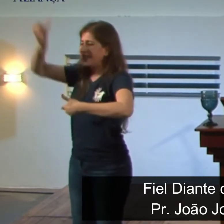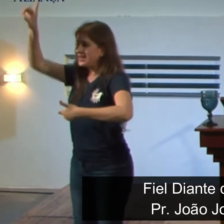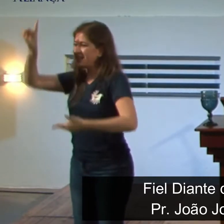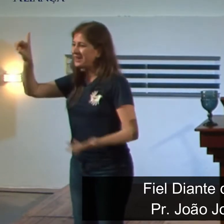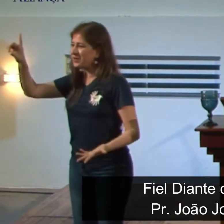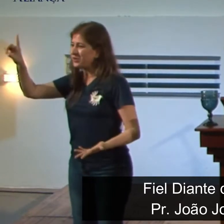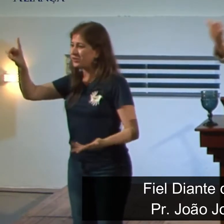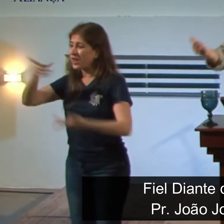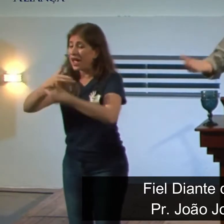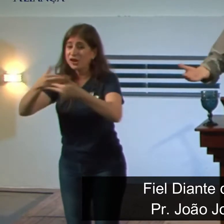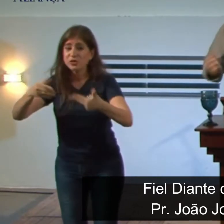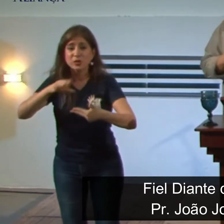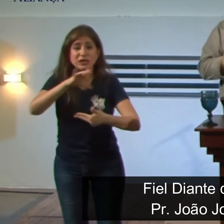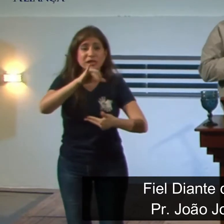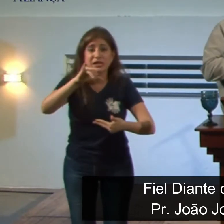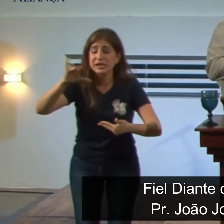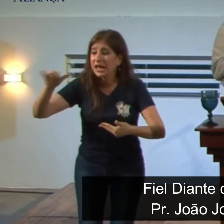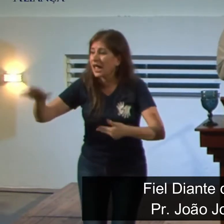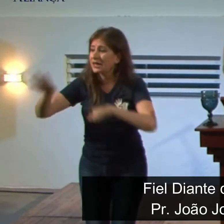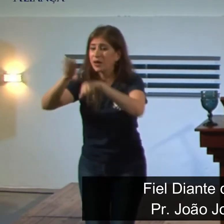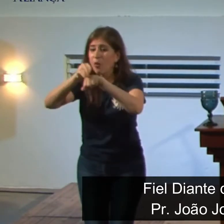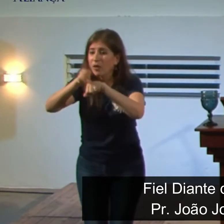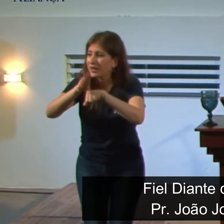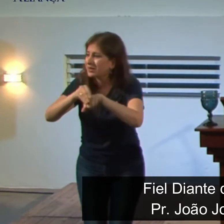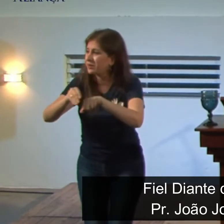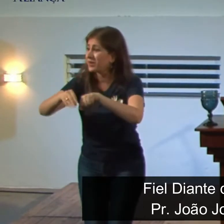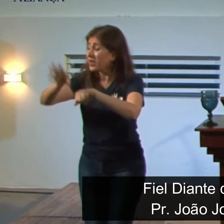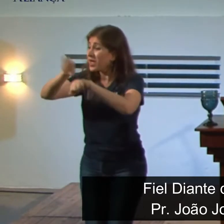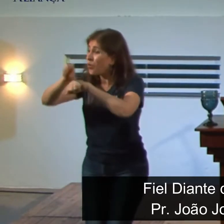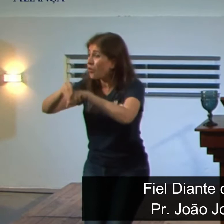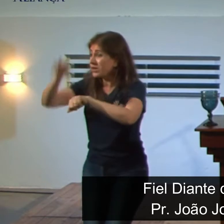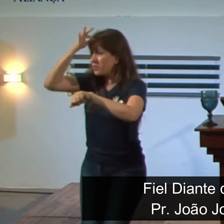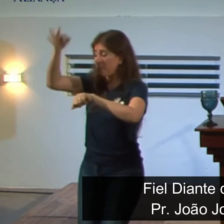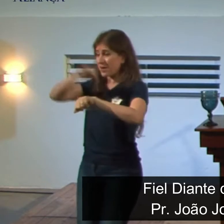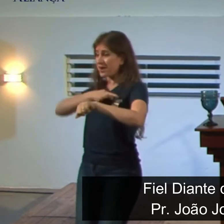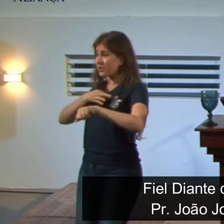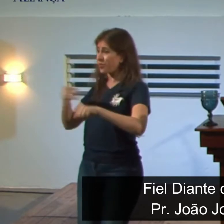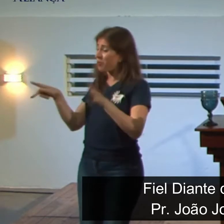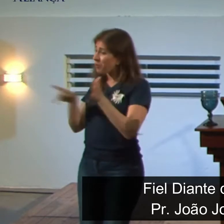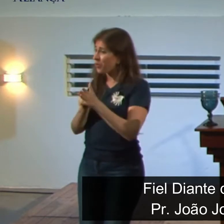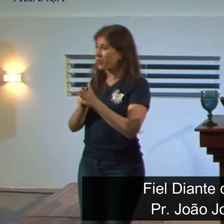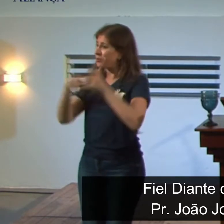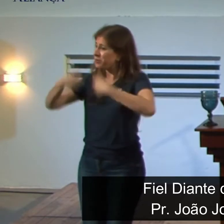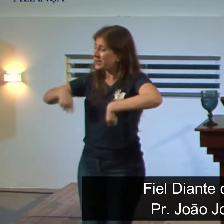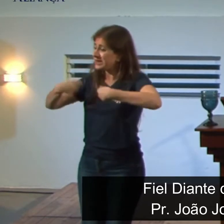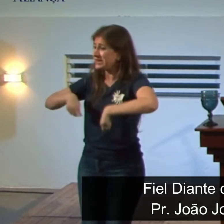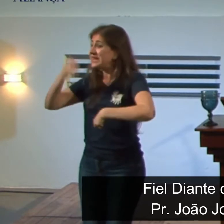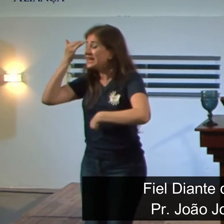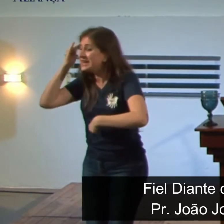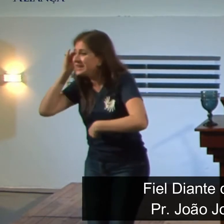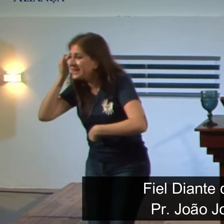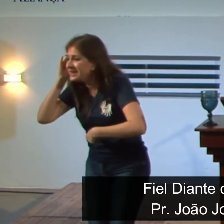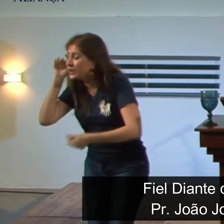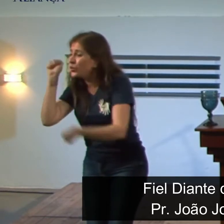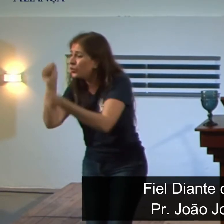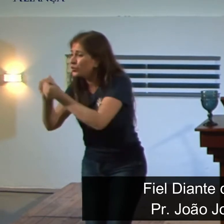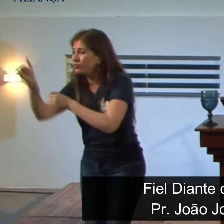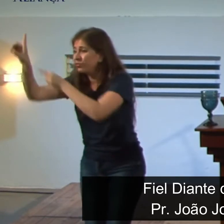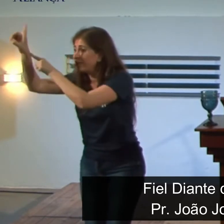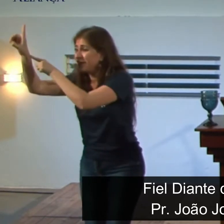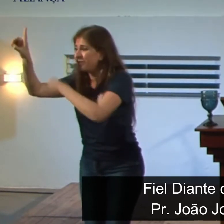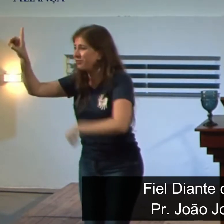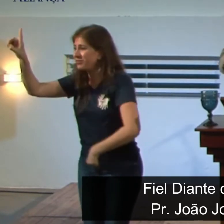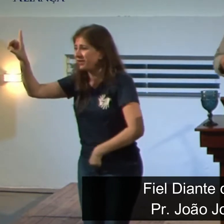as coisas naturais e as coisas espirituais. Aqueles que não têm a Deus, não conseguem discernir, não conseguem entender. Para eles, é